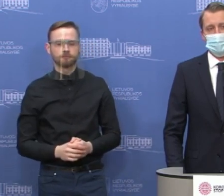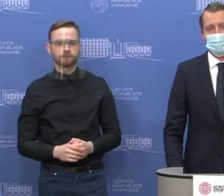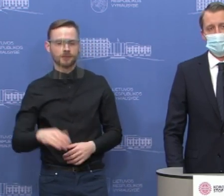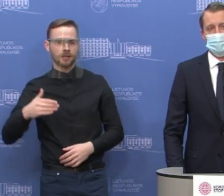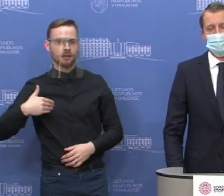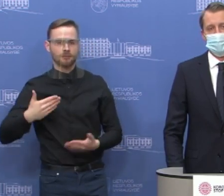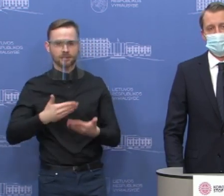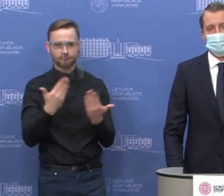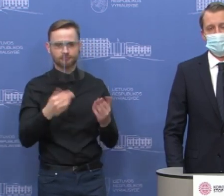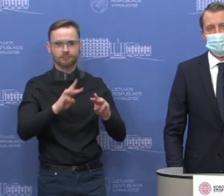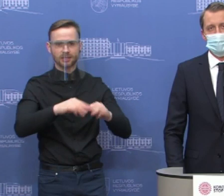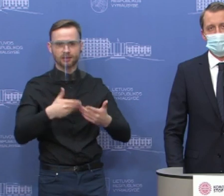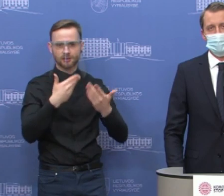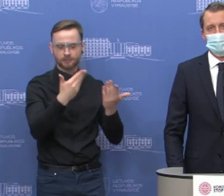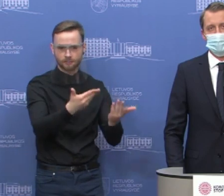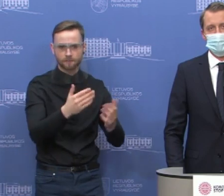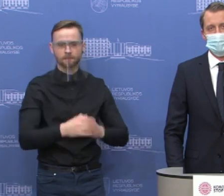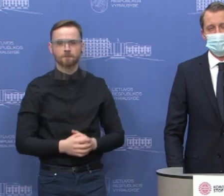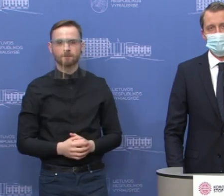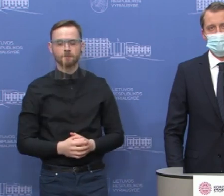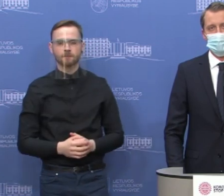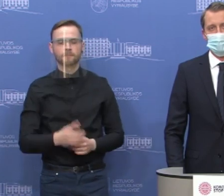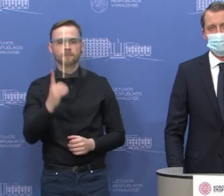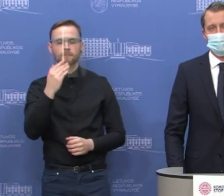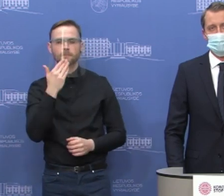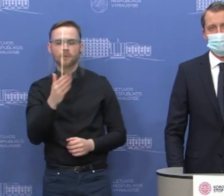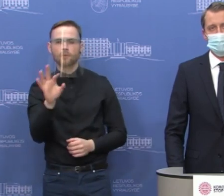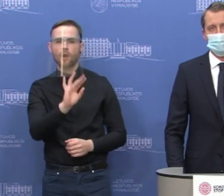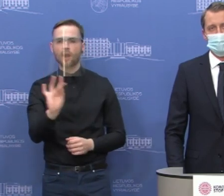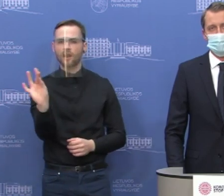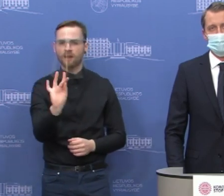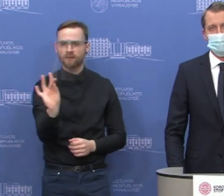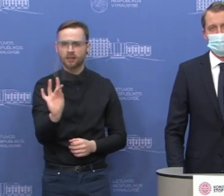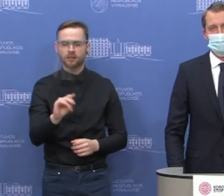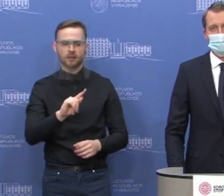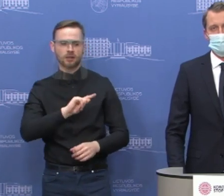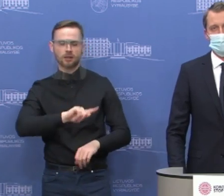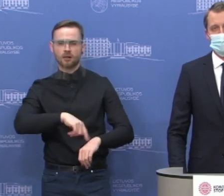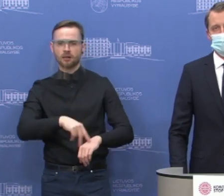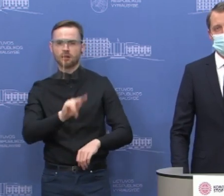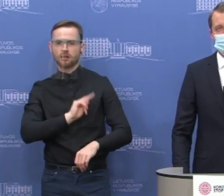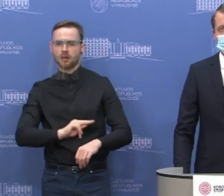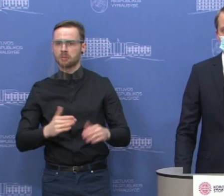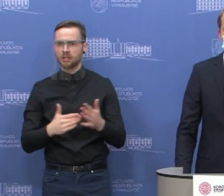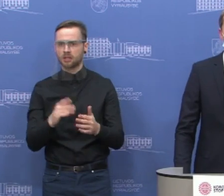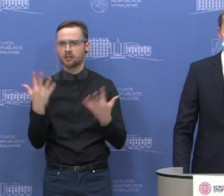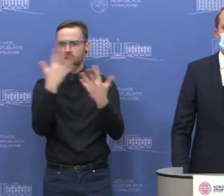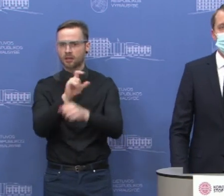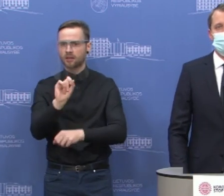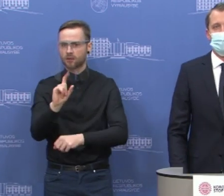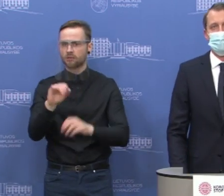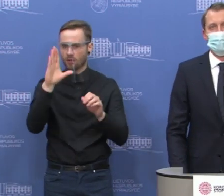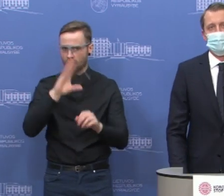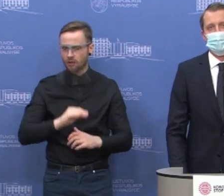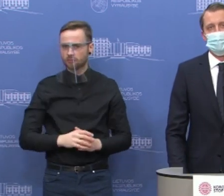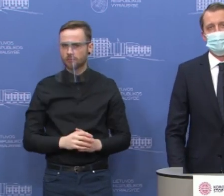Sveiki, ministrė. Norėjau pasiklausti kavinio stovai. Čia teigi norintis ilgės nuo darbo laiko, bent iki 23 valandos. Norėjau